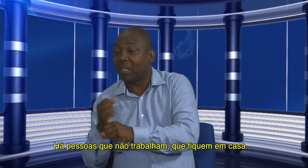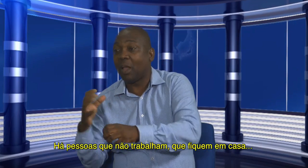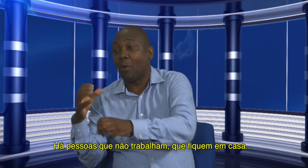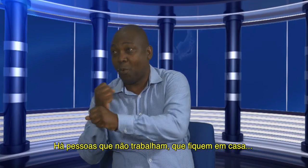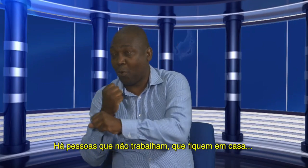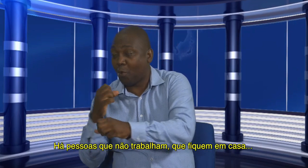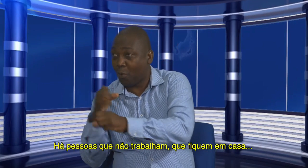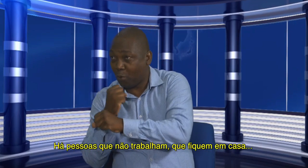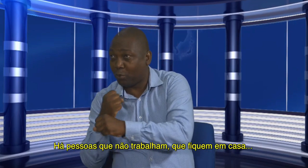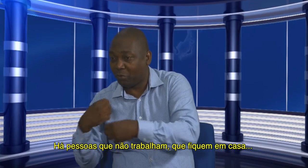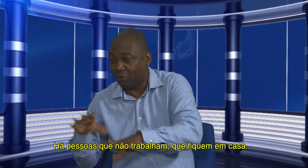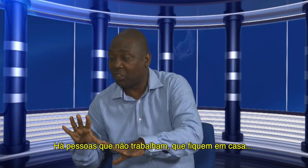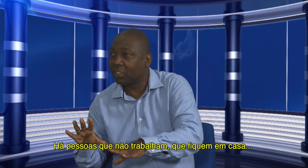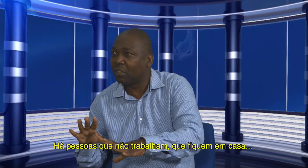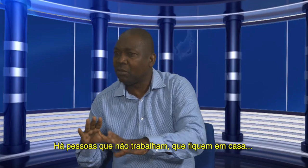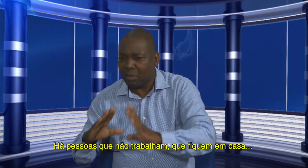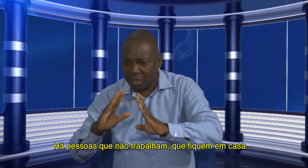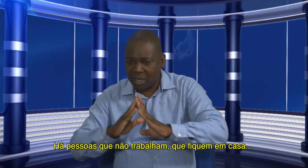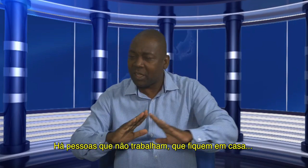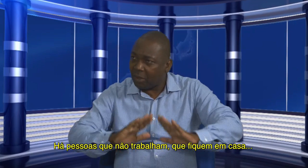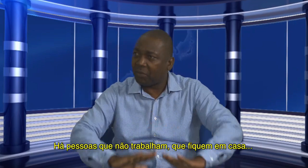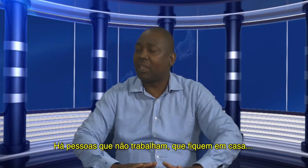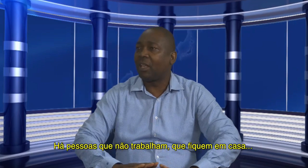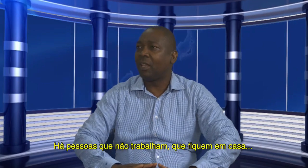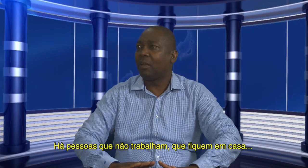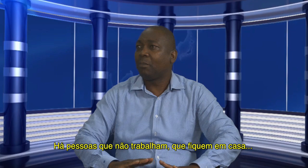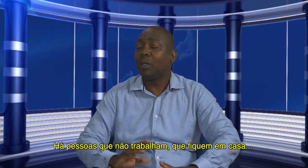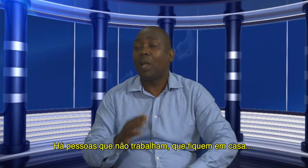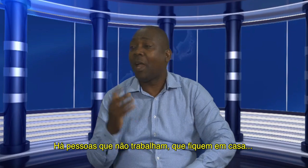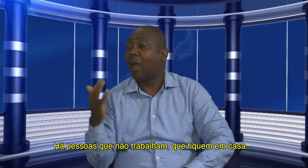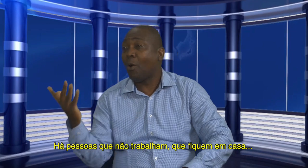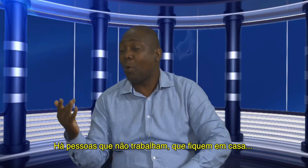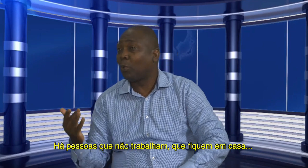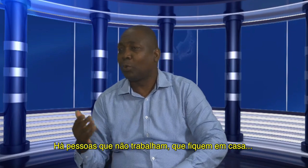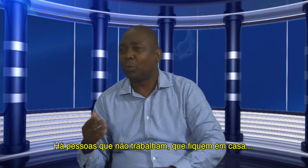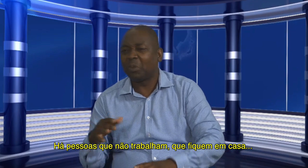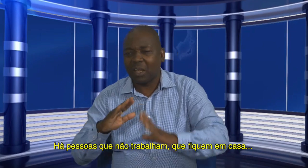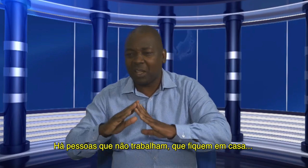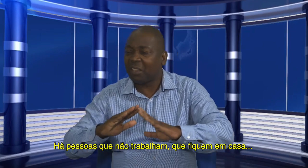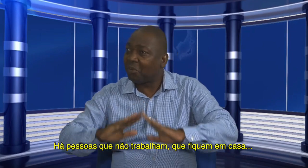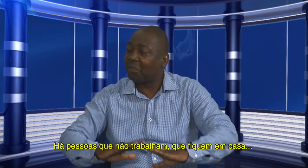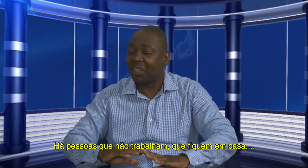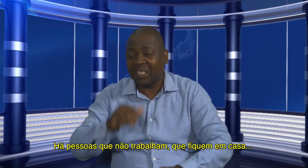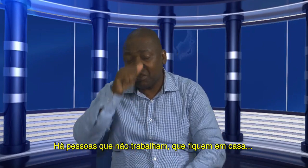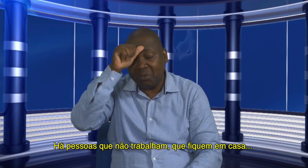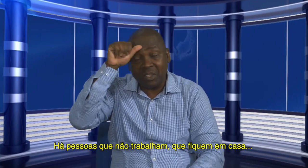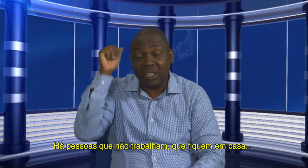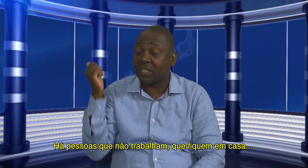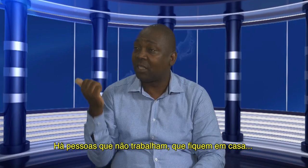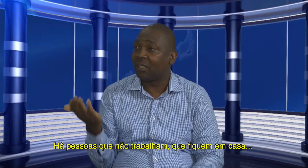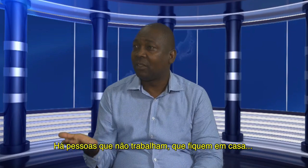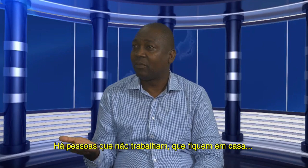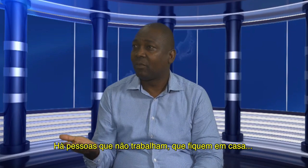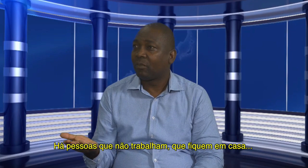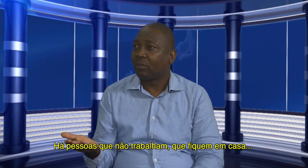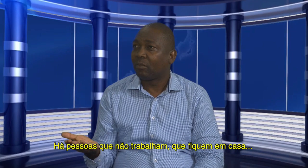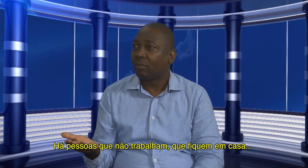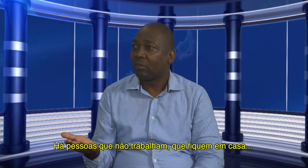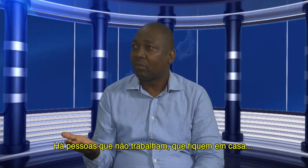Tem algumas pessoas que não trabalham, é importante que fiquem em casa, mas tem outras pessoas que